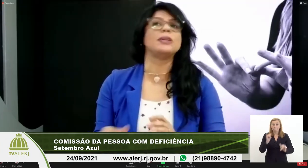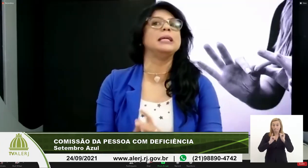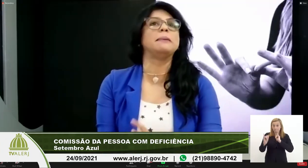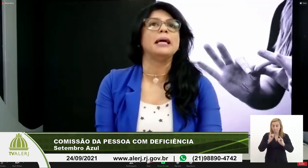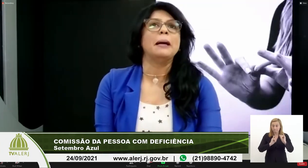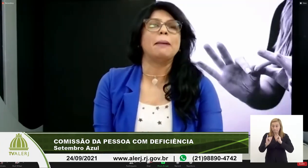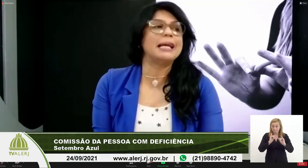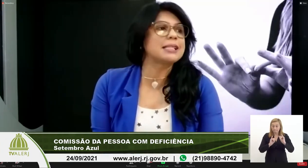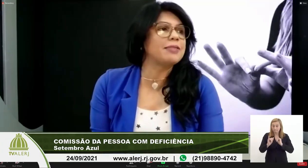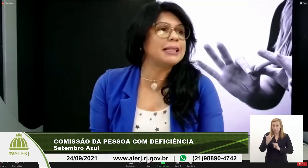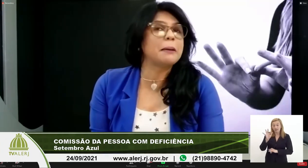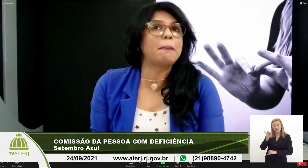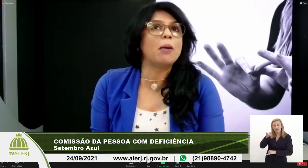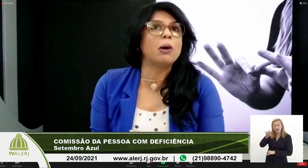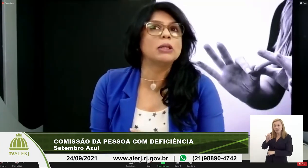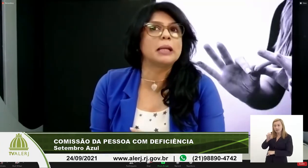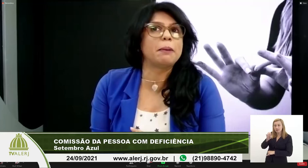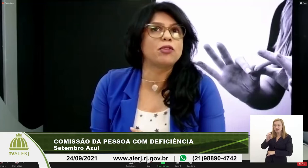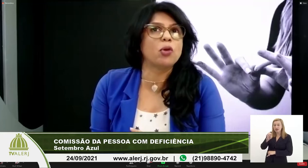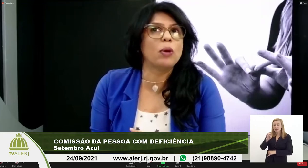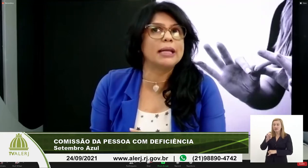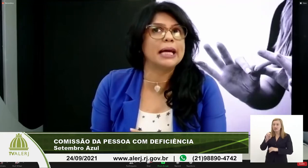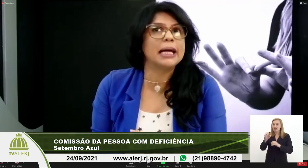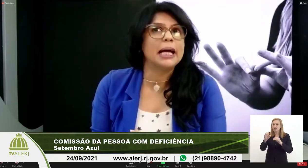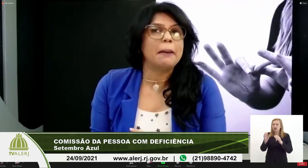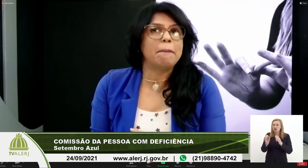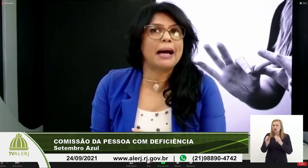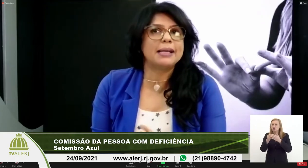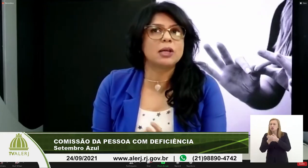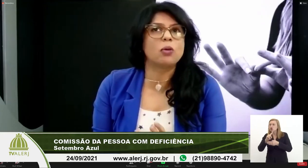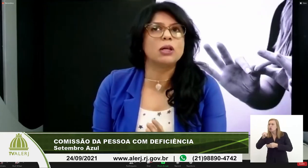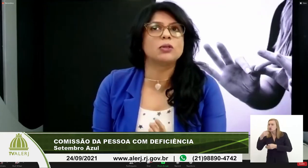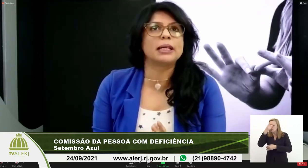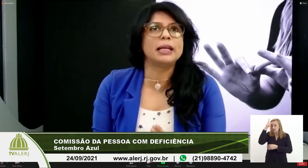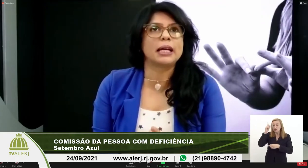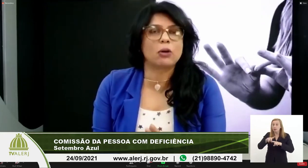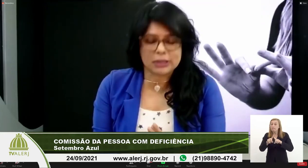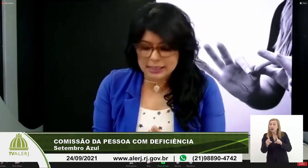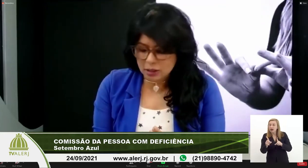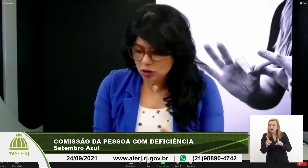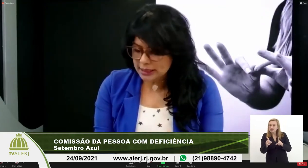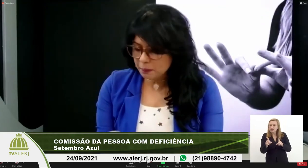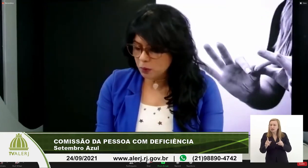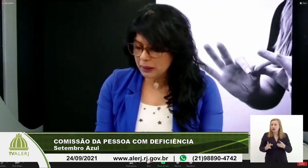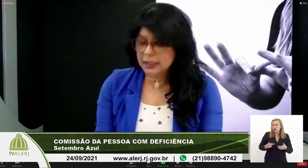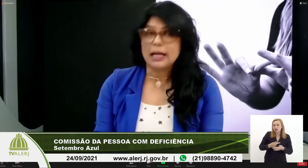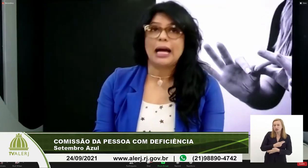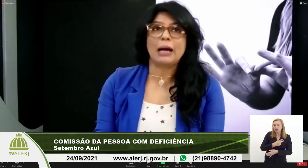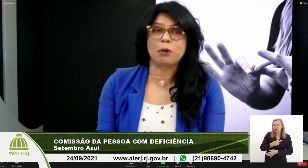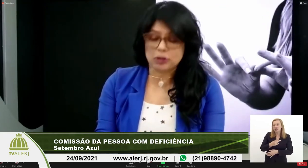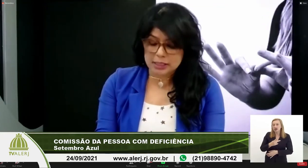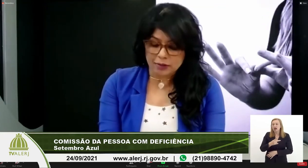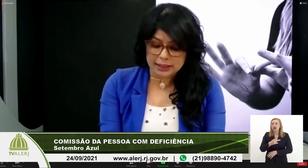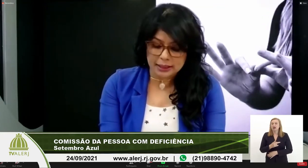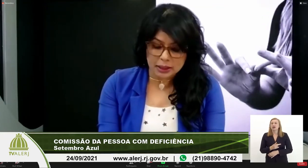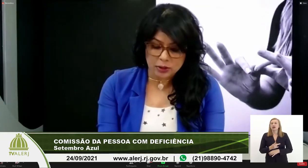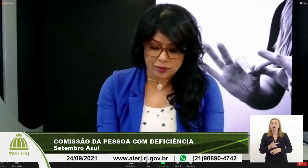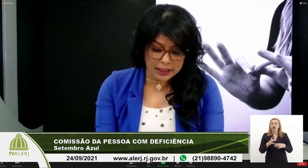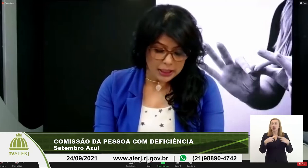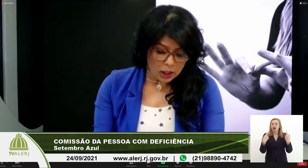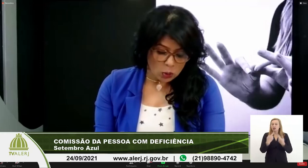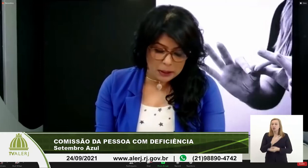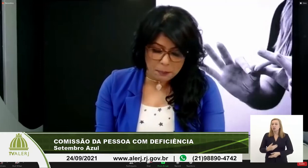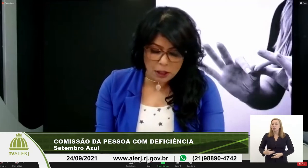tendo Felipe parece que vai tampar uma outra pessoa né mas enquanto aqui acontece a urgência pública a produção vai